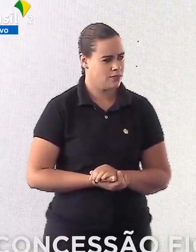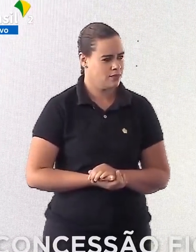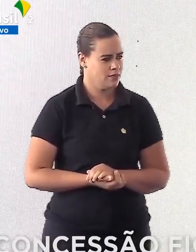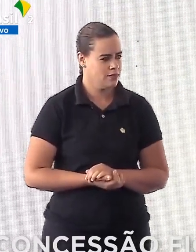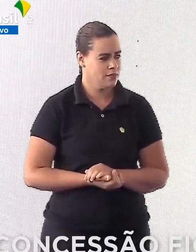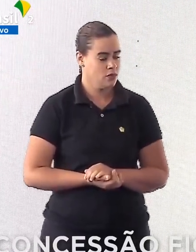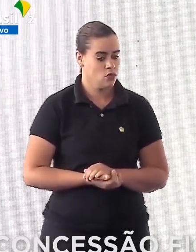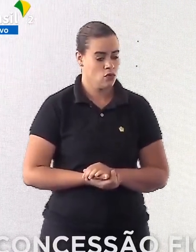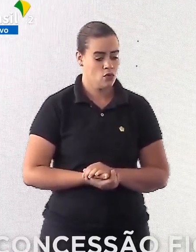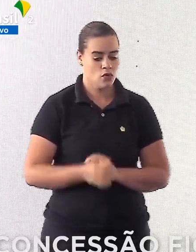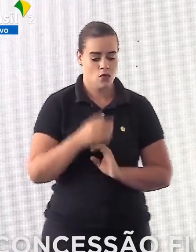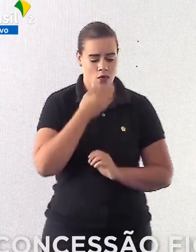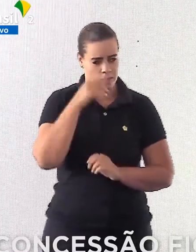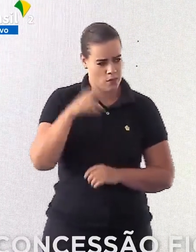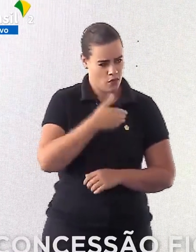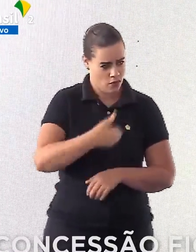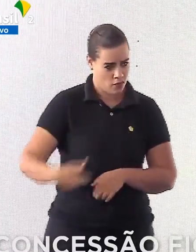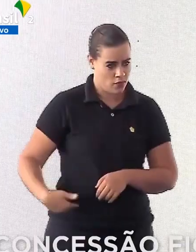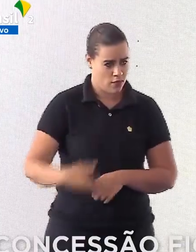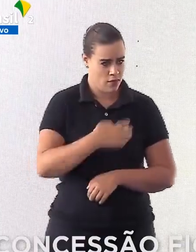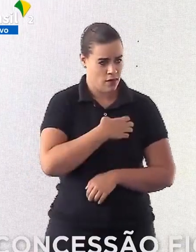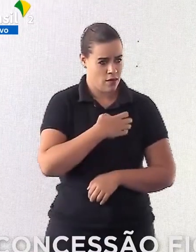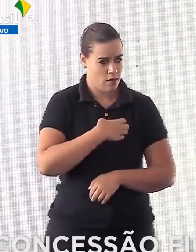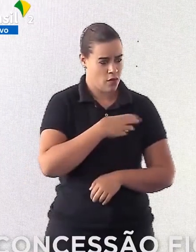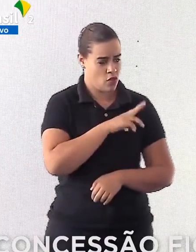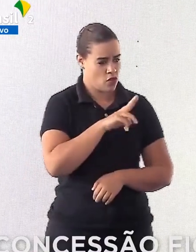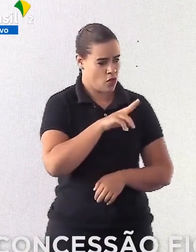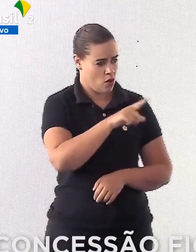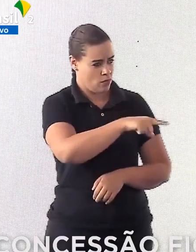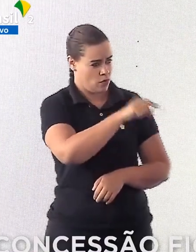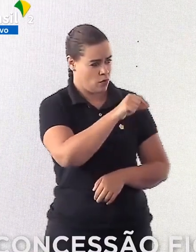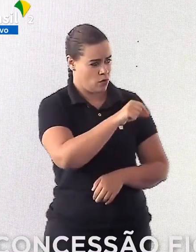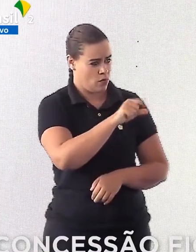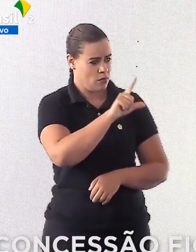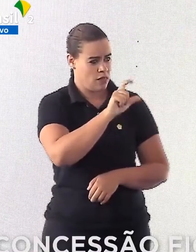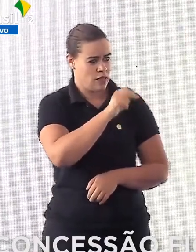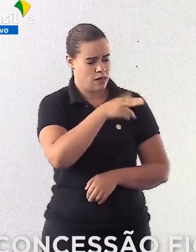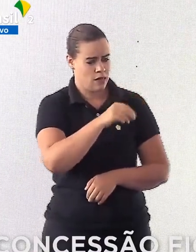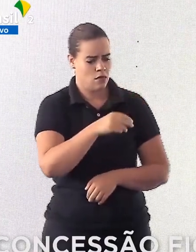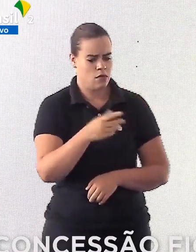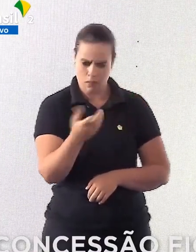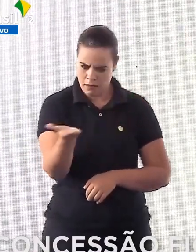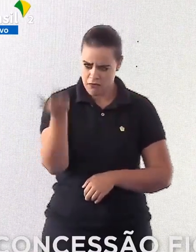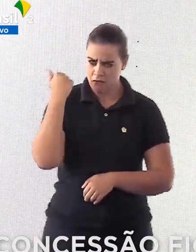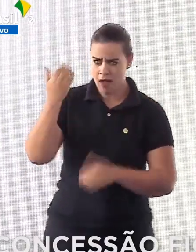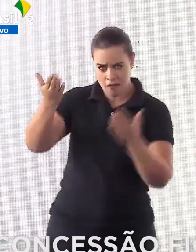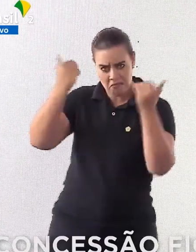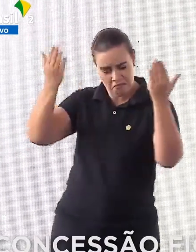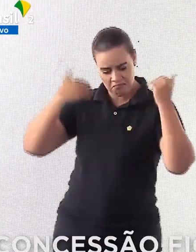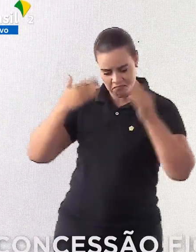O governador da Bahia nomeou um ladrão chamado Carlos Gabar. Me processa, vagabundo.